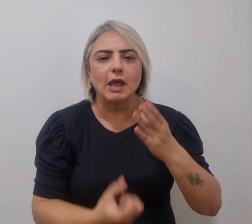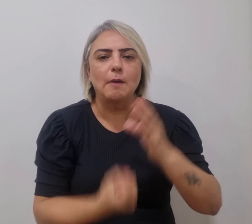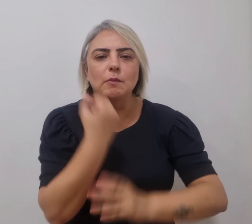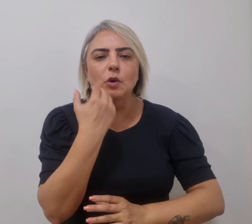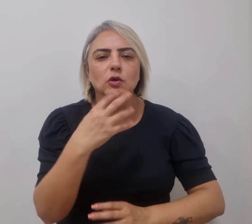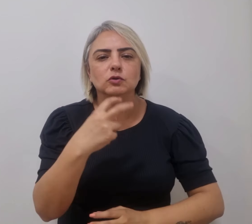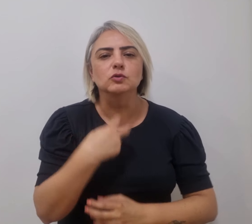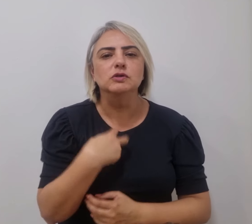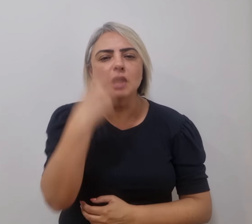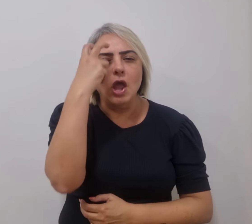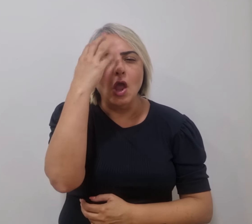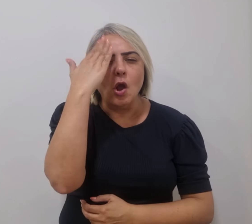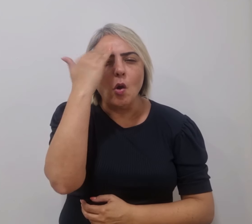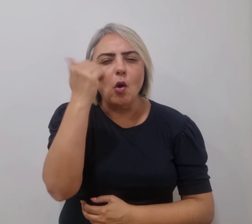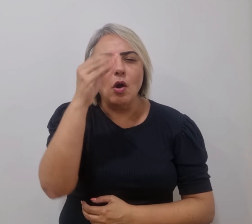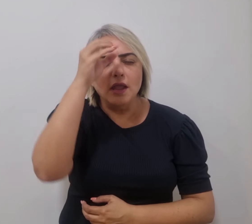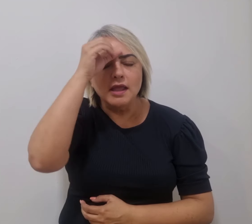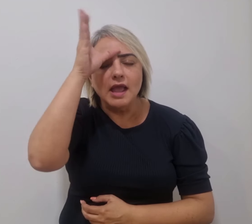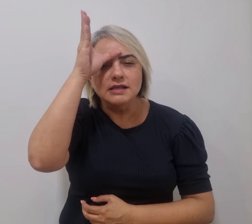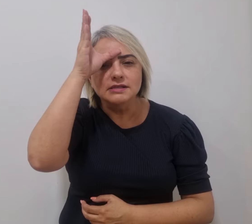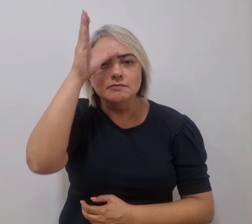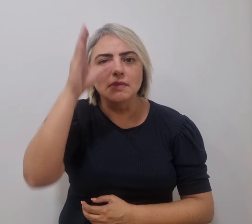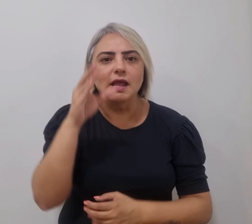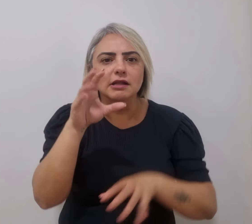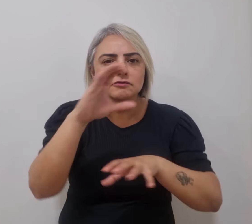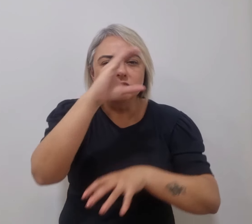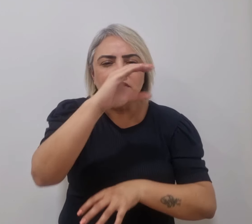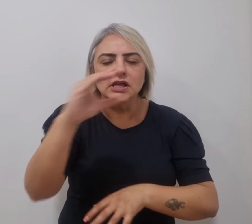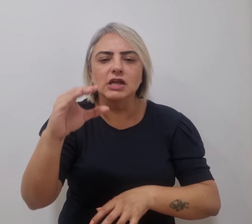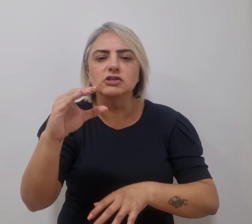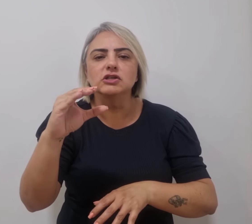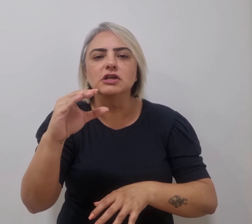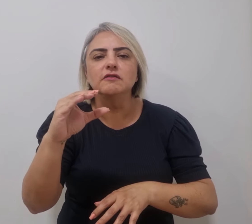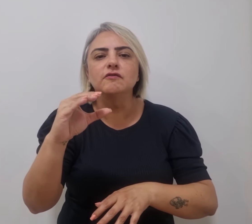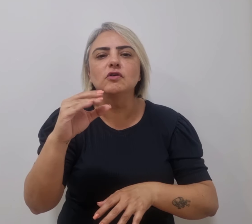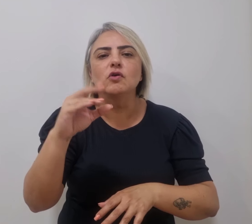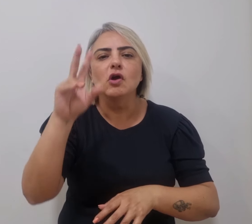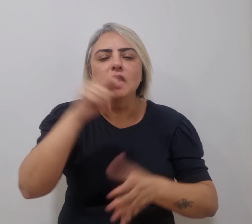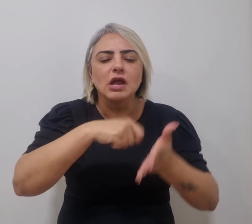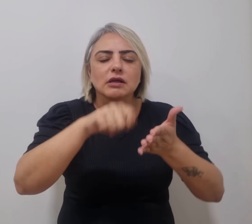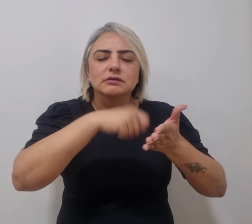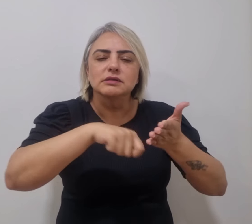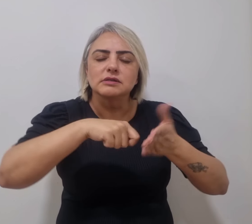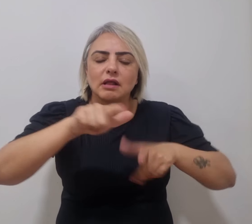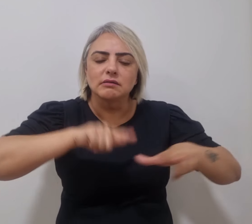científico, ao mesmo tempo que escreve a história de labuta e luta.